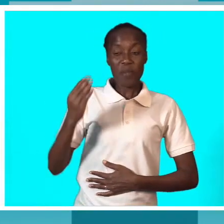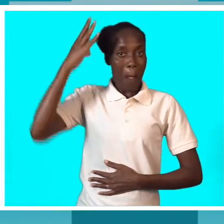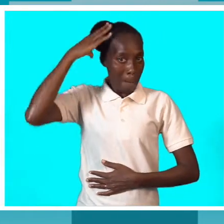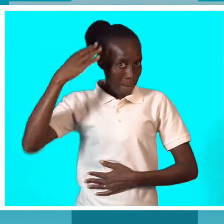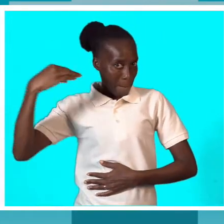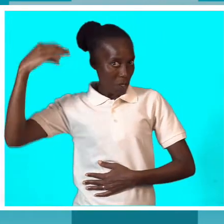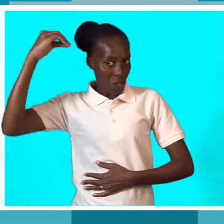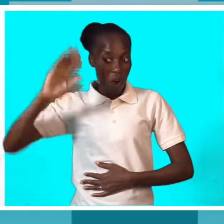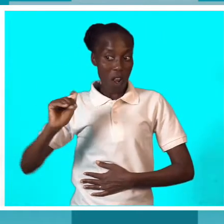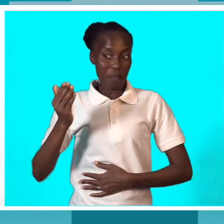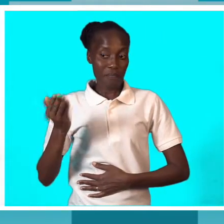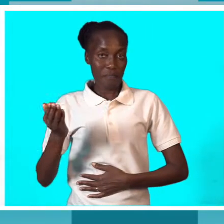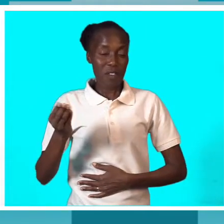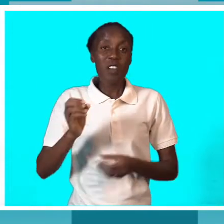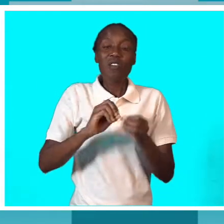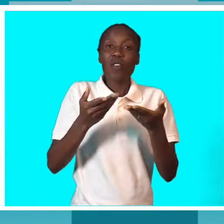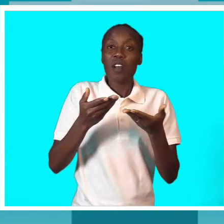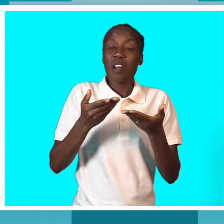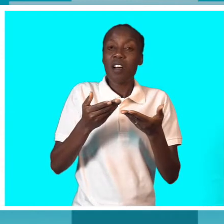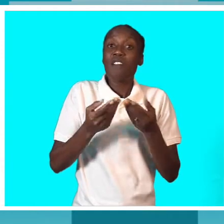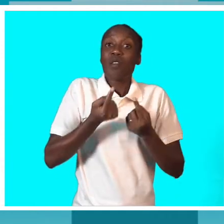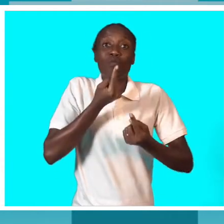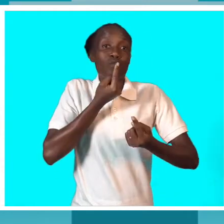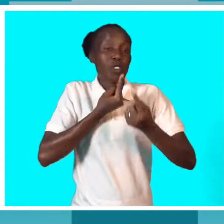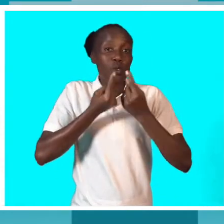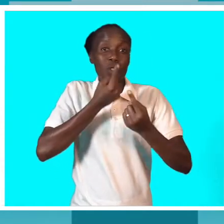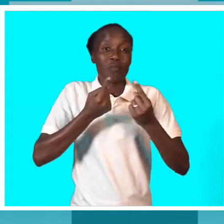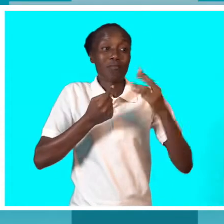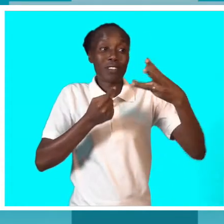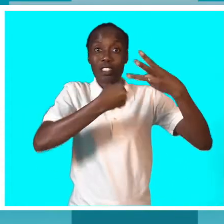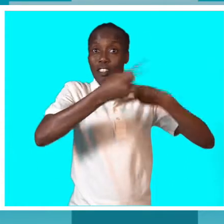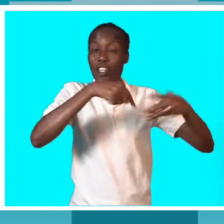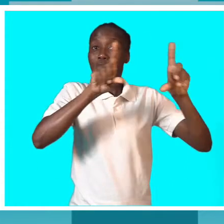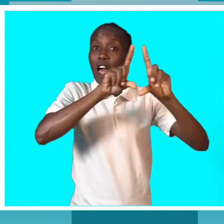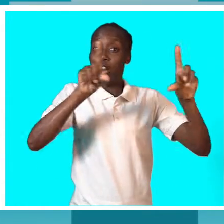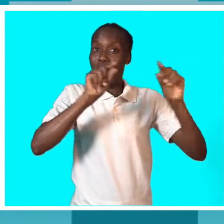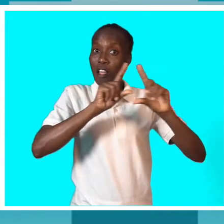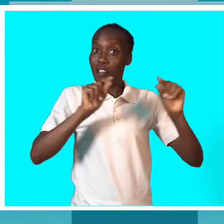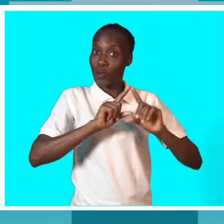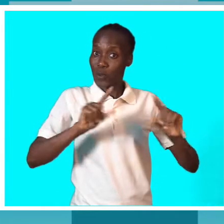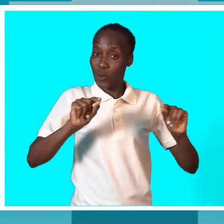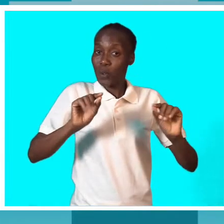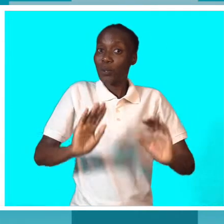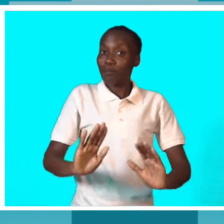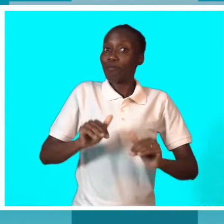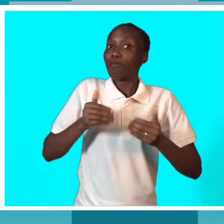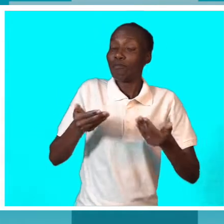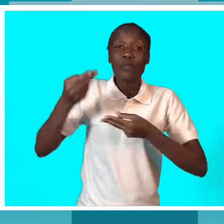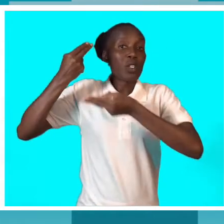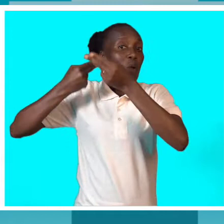psicólogo clínico, onde hoje vamos debater de três assuntos. Uma história